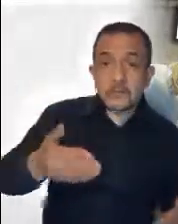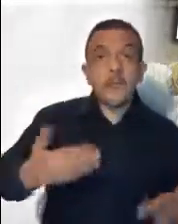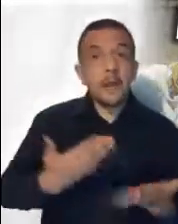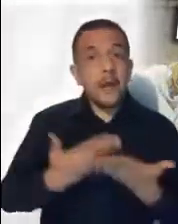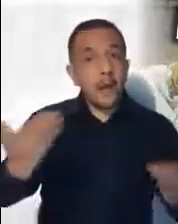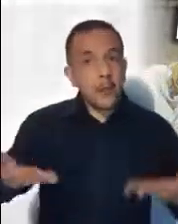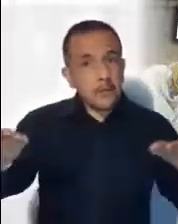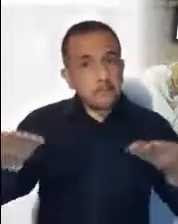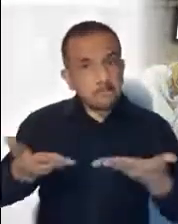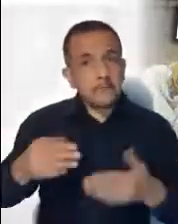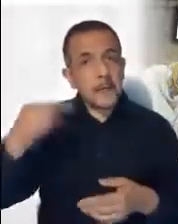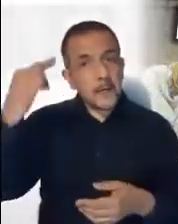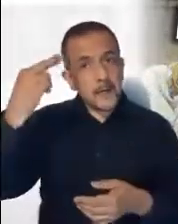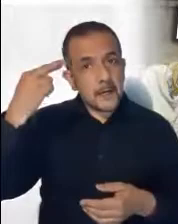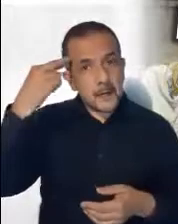reino de Dios.